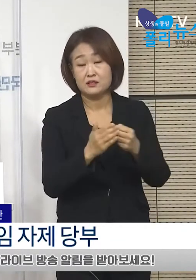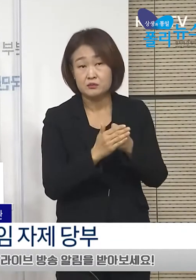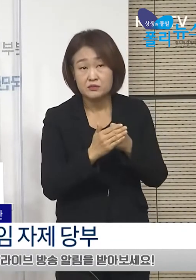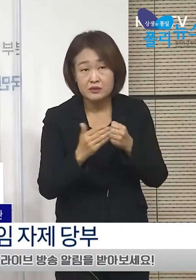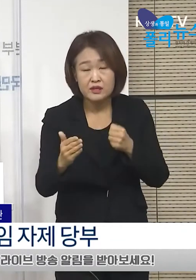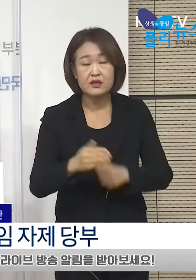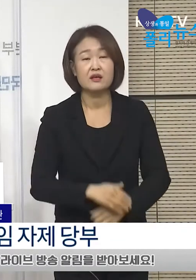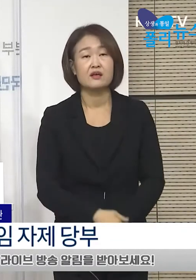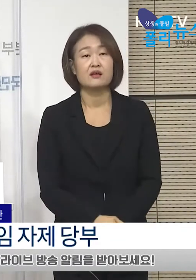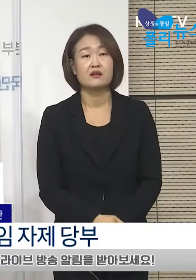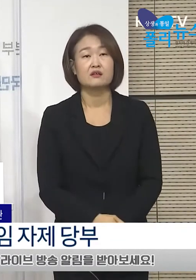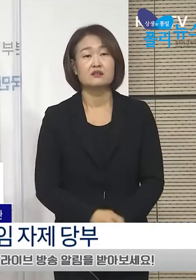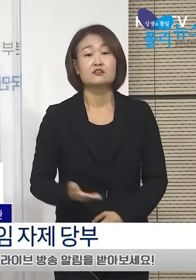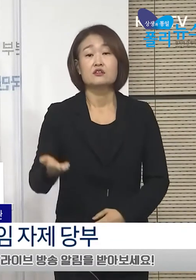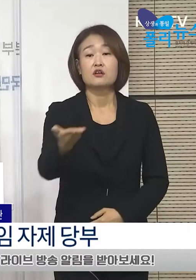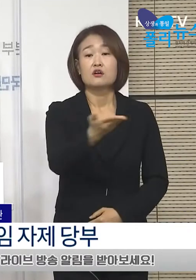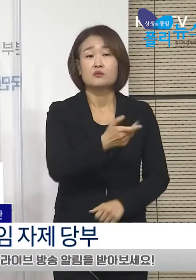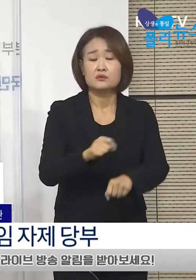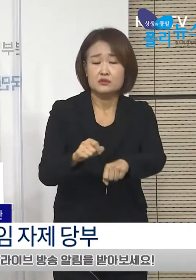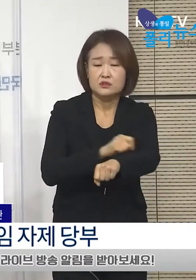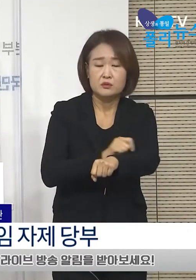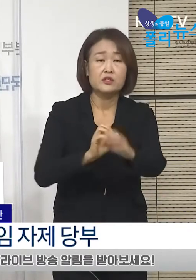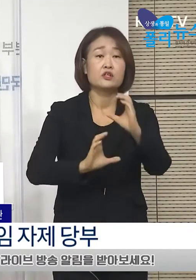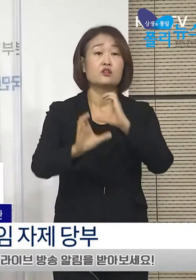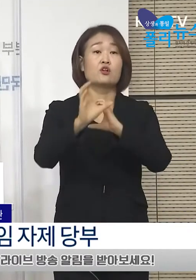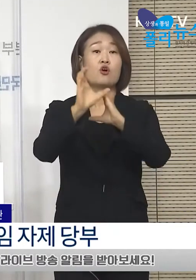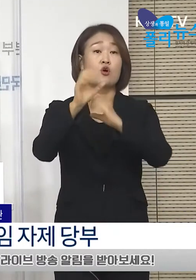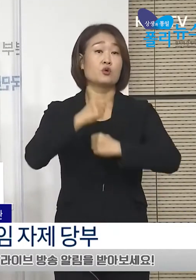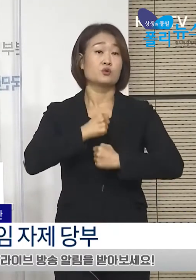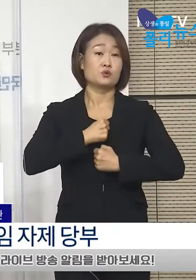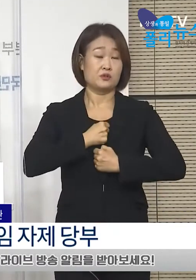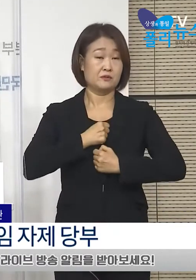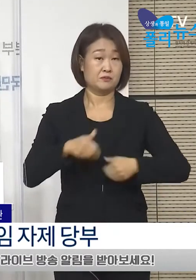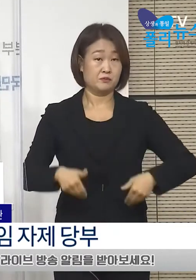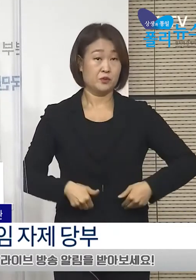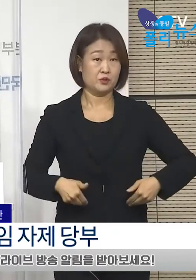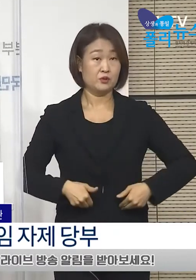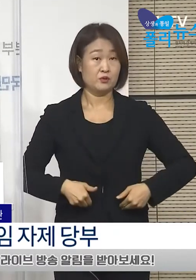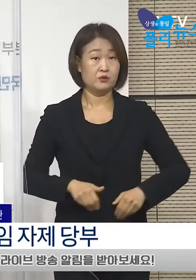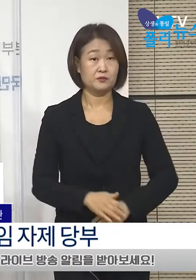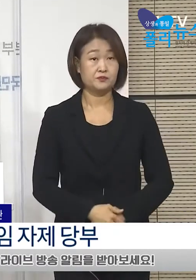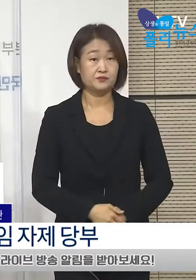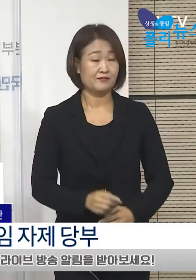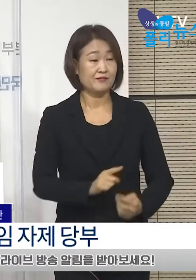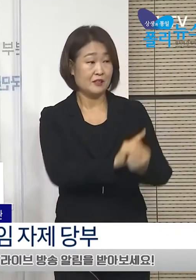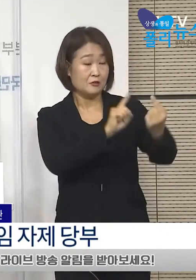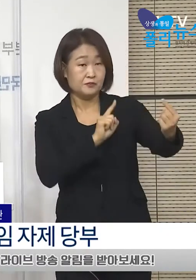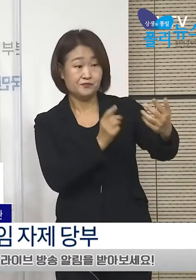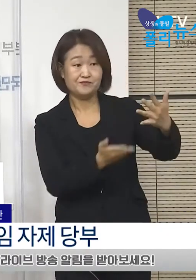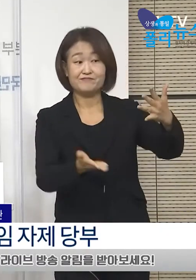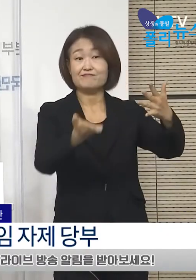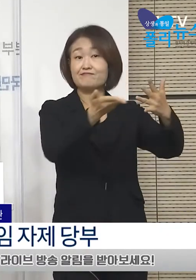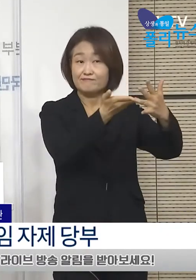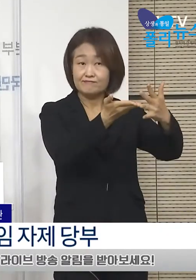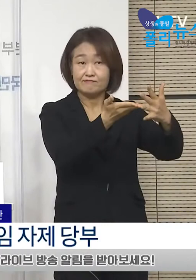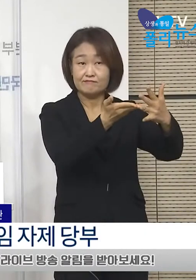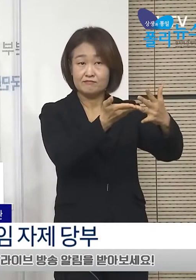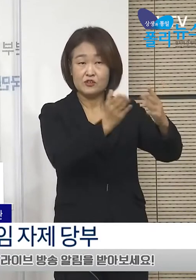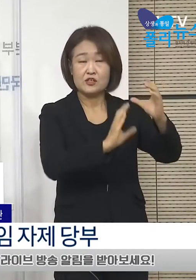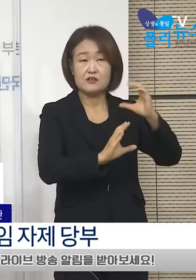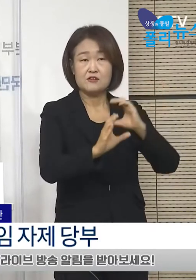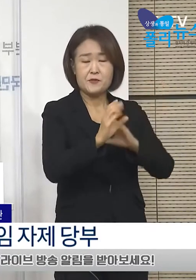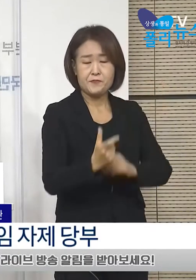각별한 주의가 필요합니다. 정부 또한 거리 두기 1.5단계에서 최대한